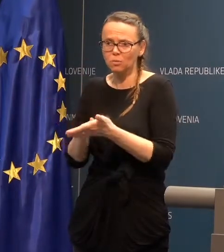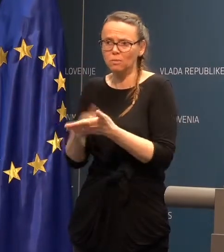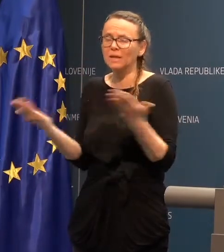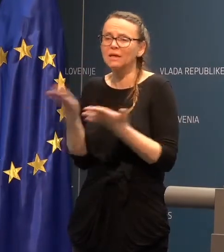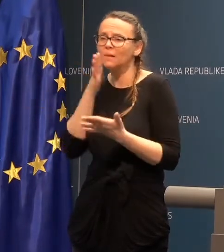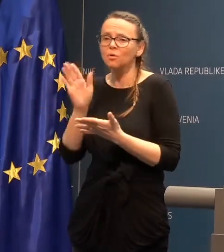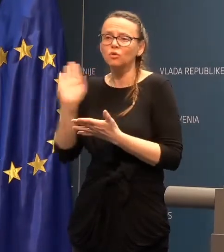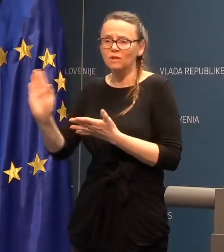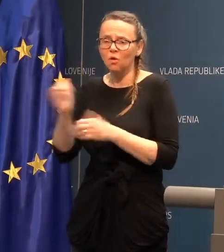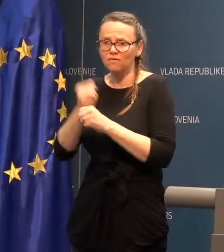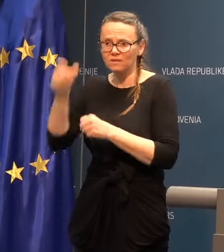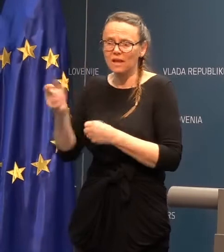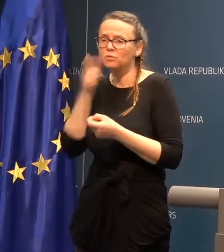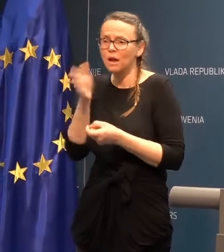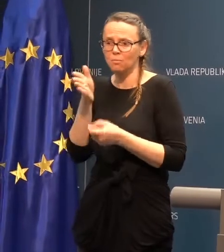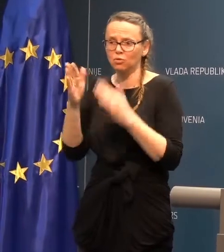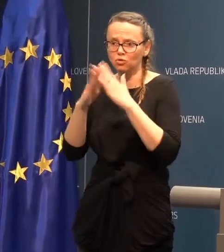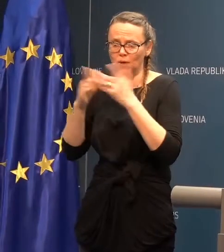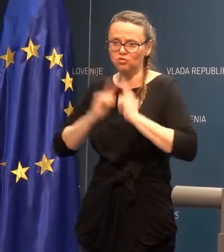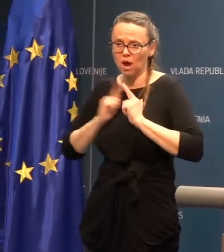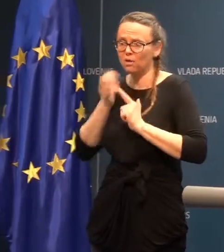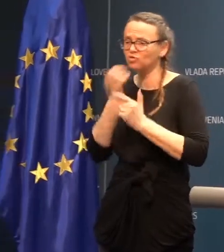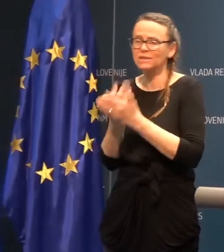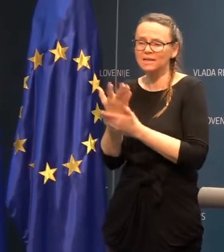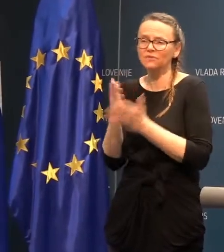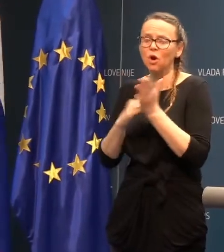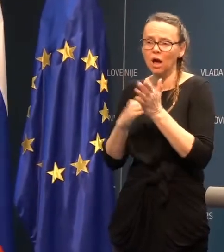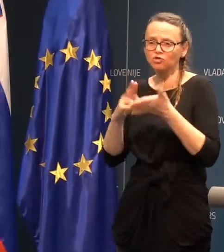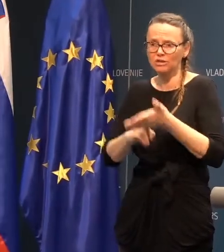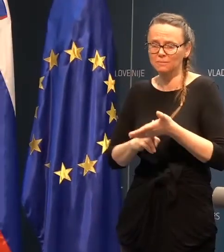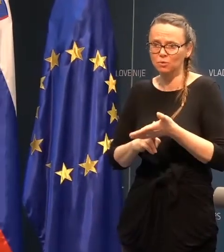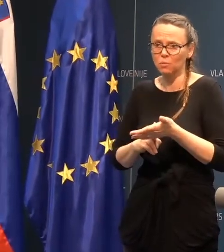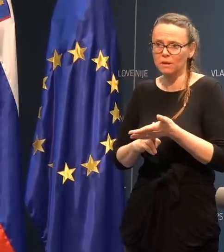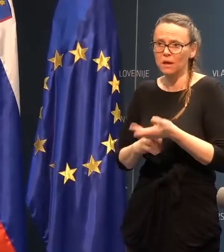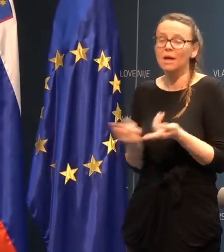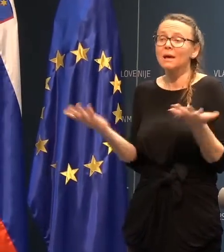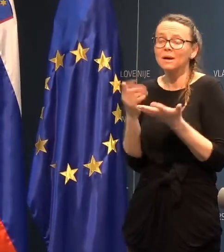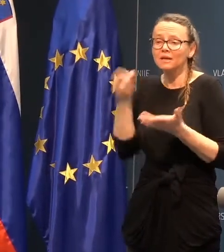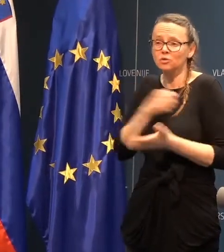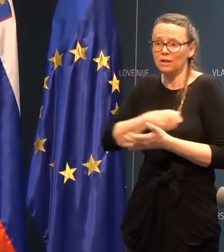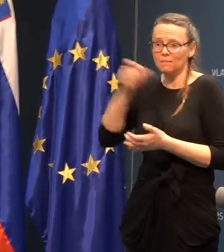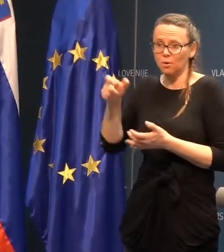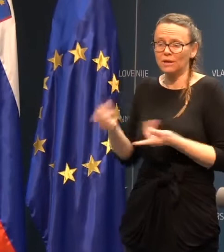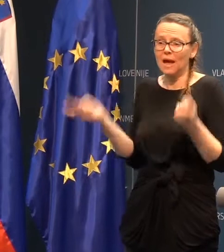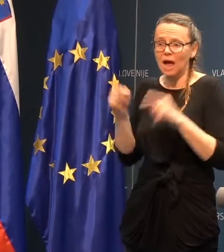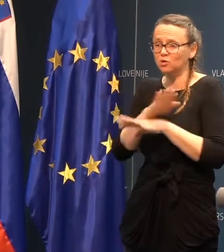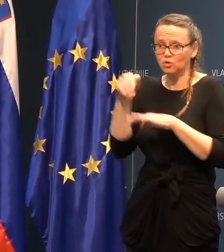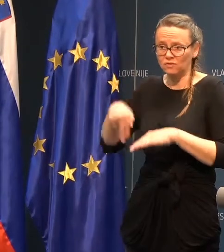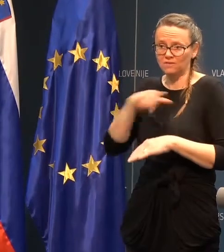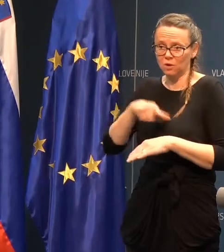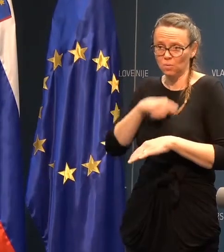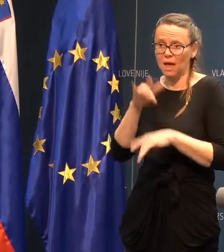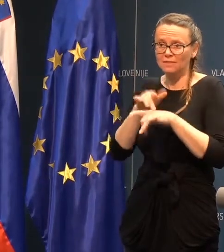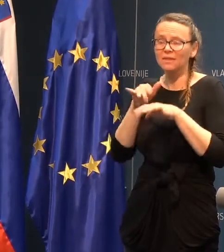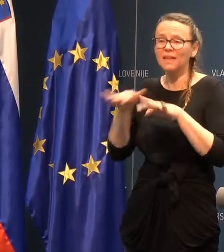Kje bojo ti njihovi delavci? Bodo doma čakali, če se razvejajo kakšni simptomi? Pa zanimame, kje so ti bovniki? Vsi na infekcijski v Ljubljani